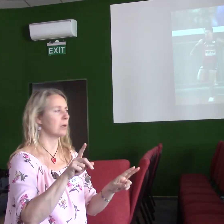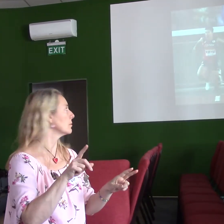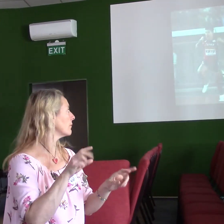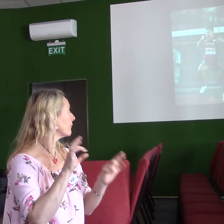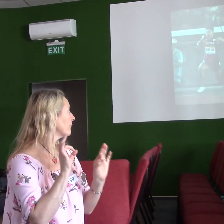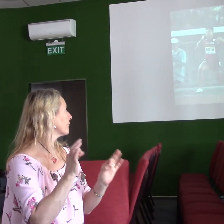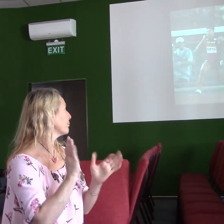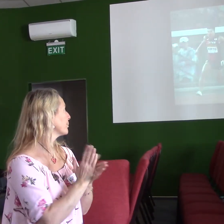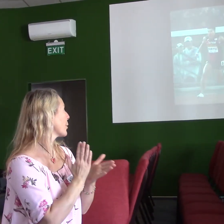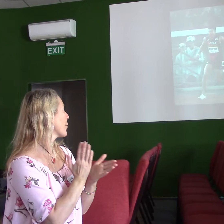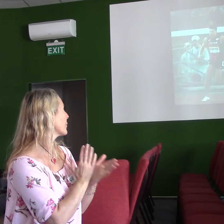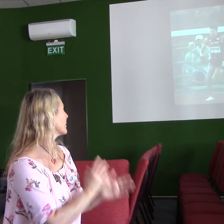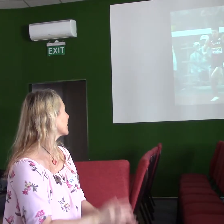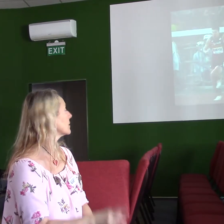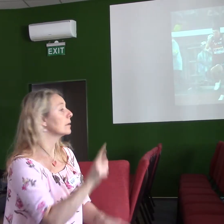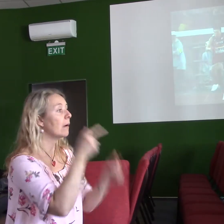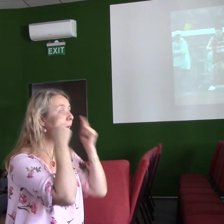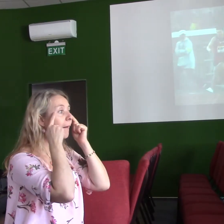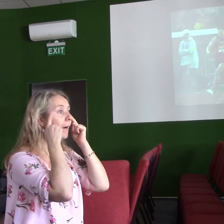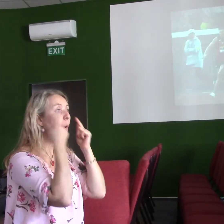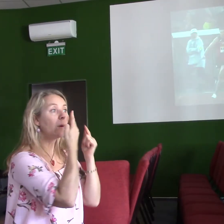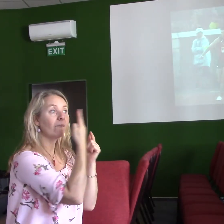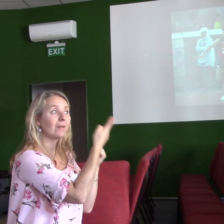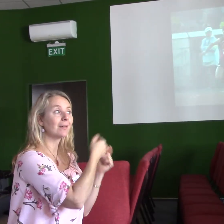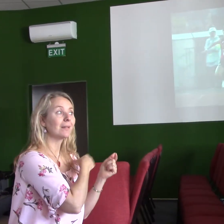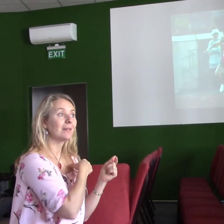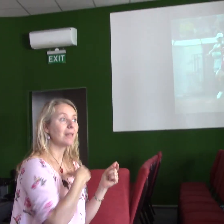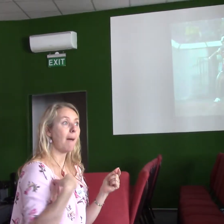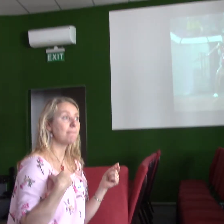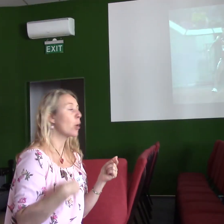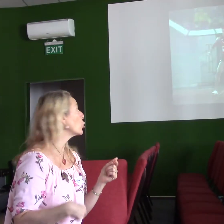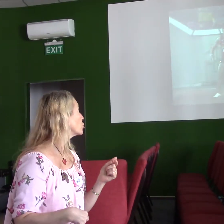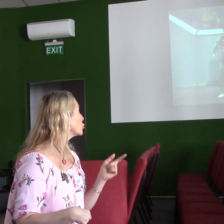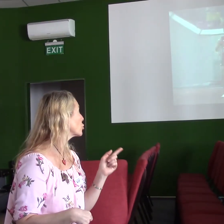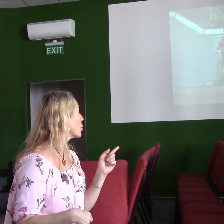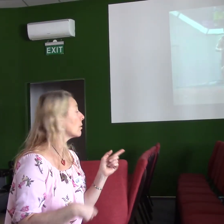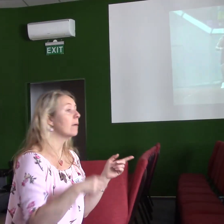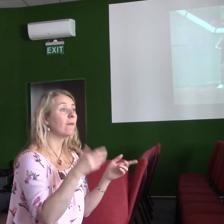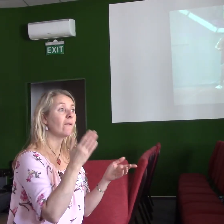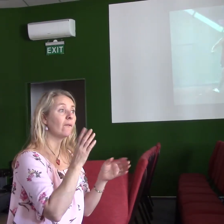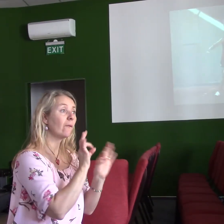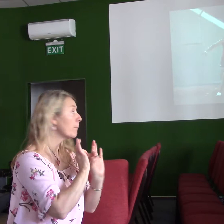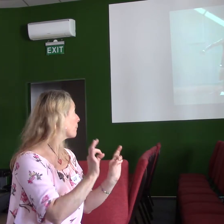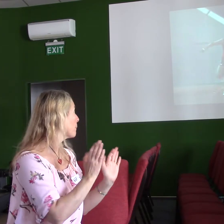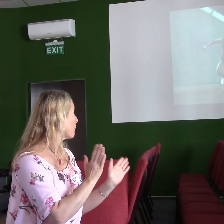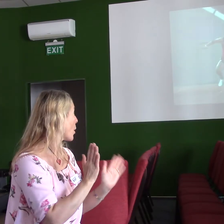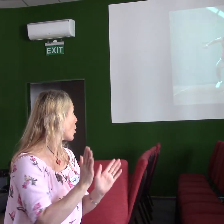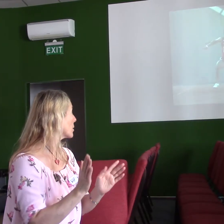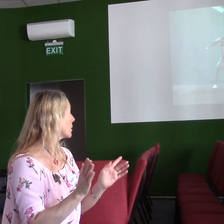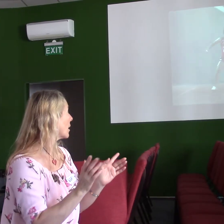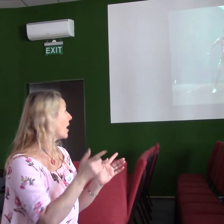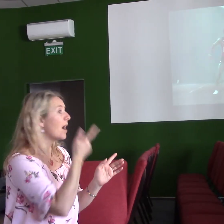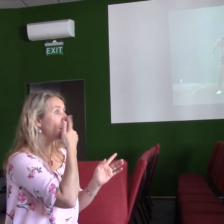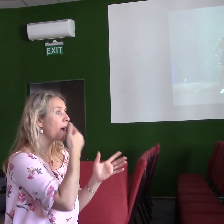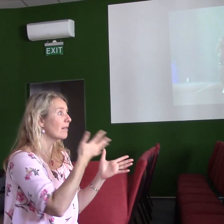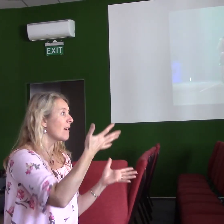Tady vidíte japonské běžce, jak si předávají štafetový kolik. Tady to vypadá v pohodě, ale trošku